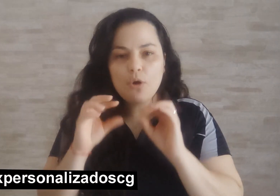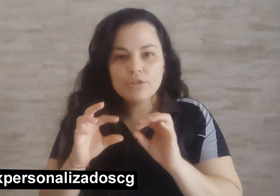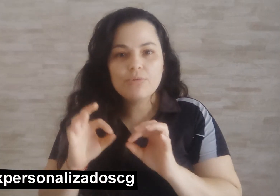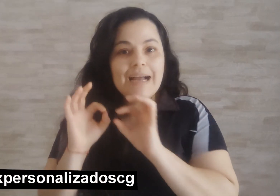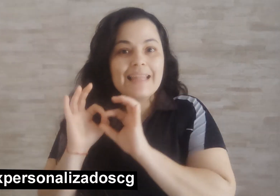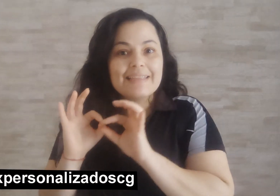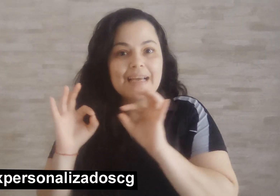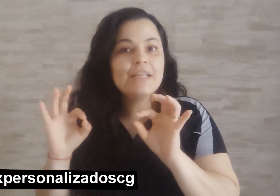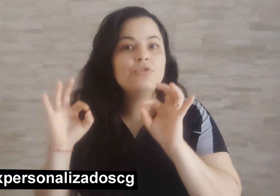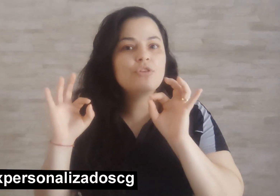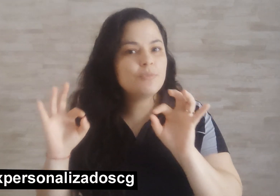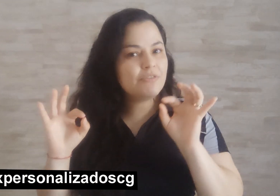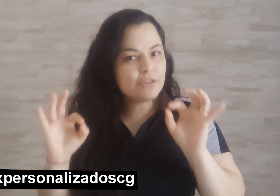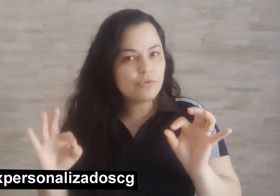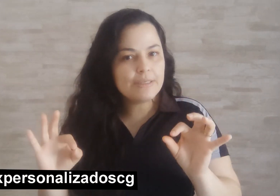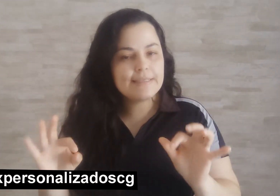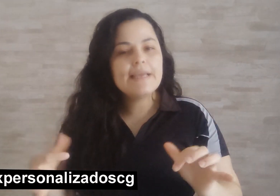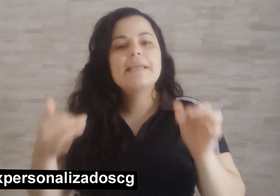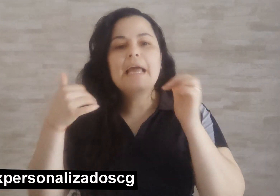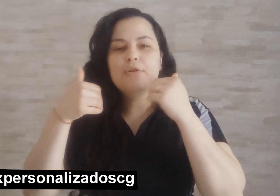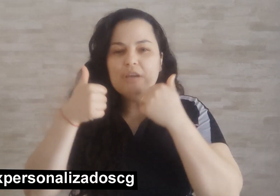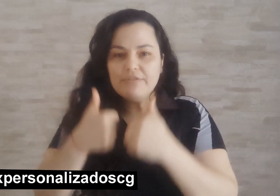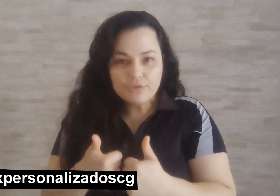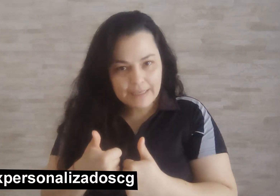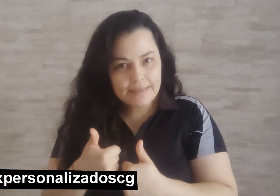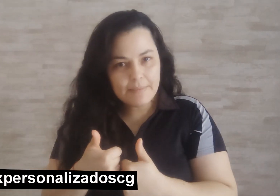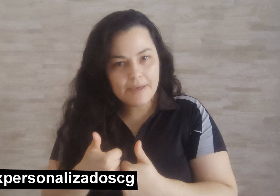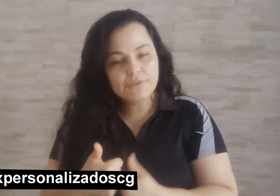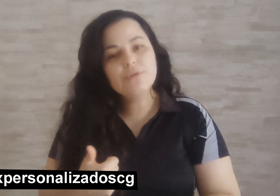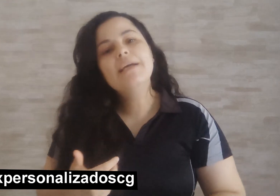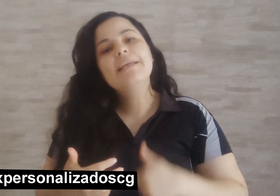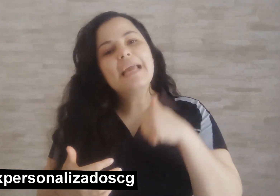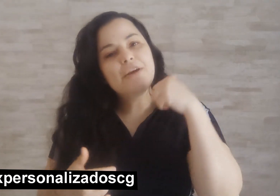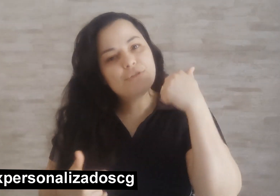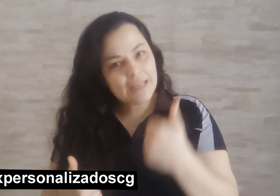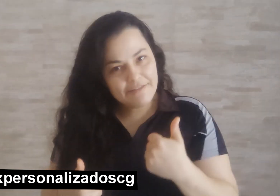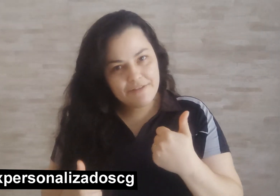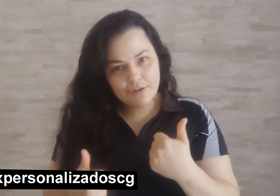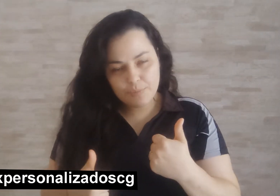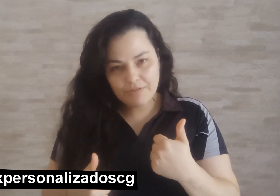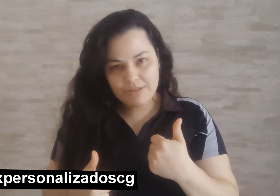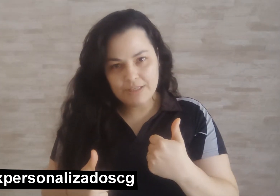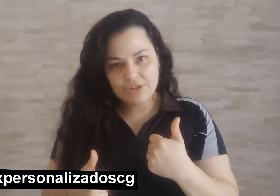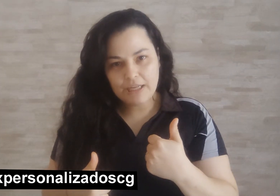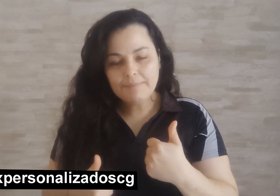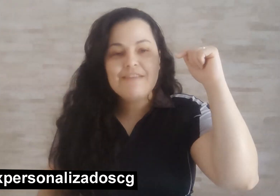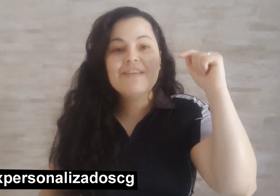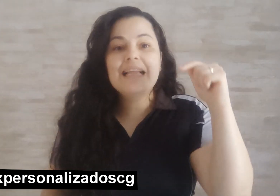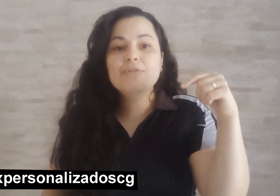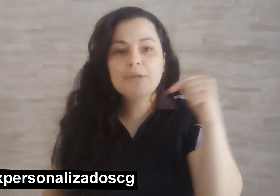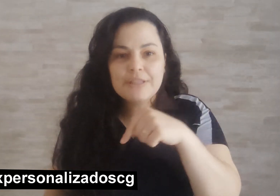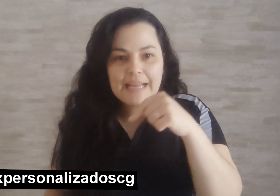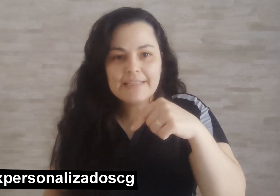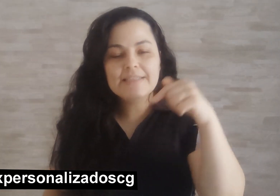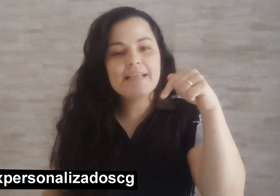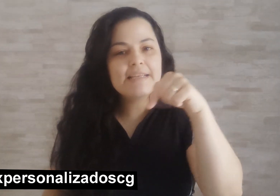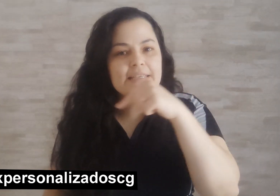código CALENDARES2022, que aí eu já vou tá sabendo e aí eu vou tá enviando pra vocês, tá? Envia lá no meu direct desse